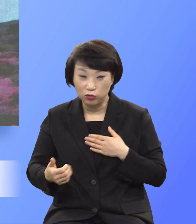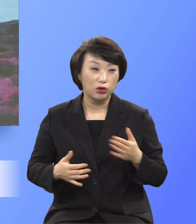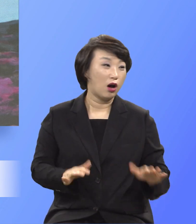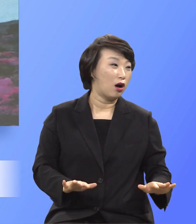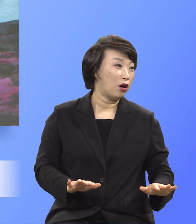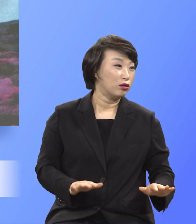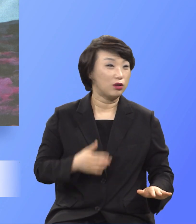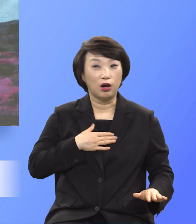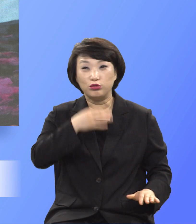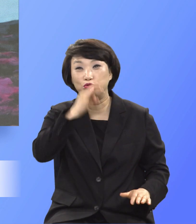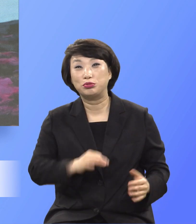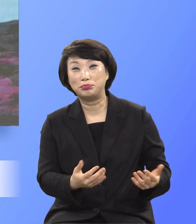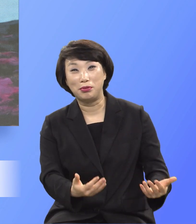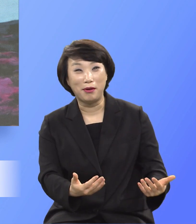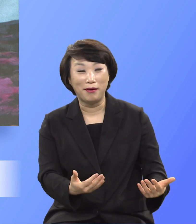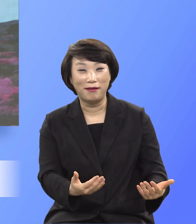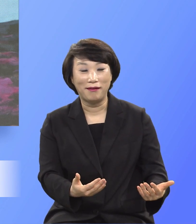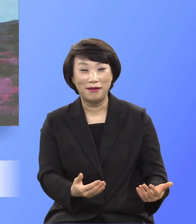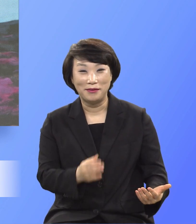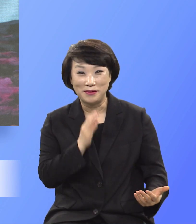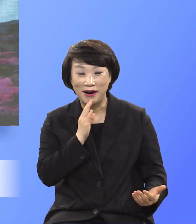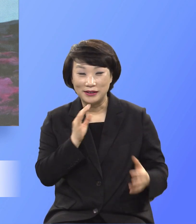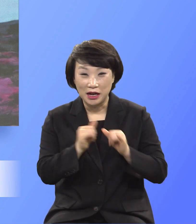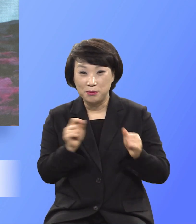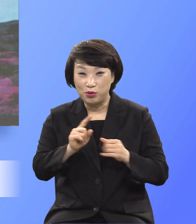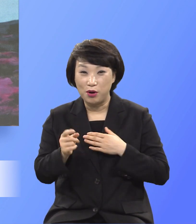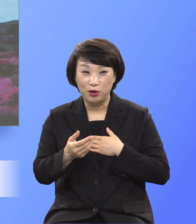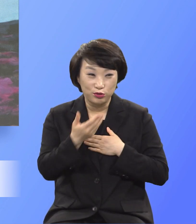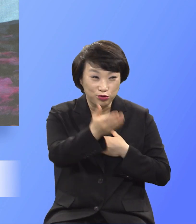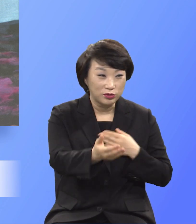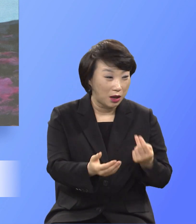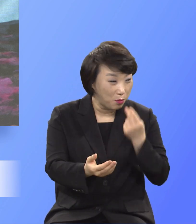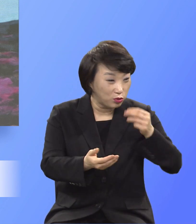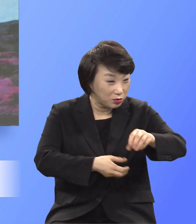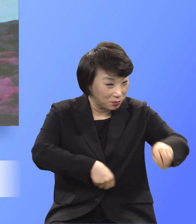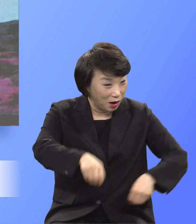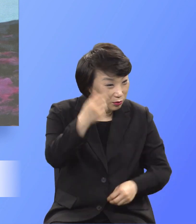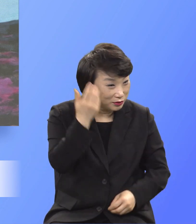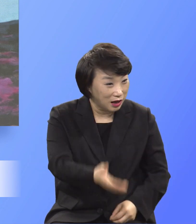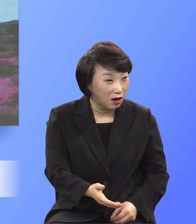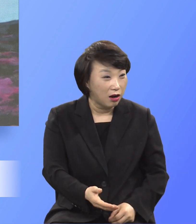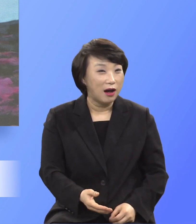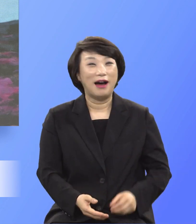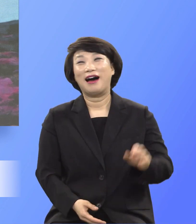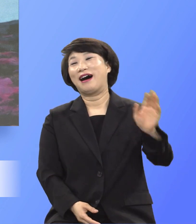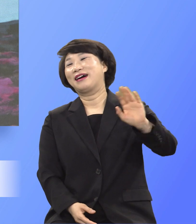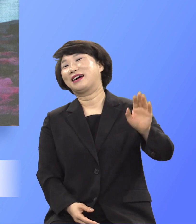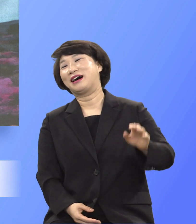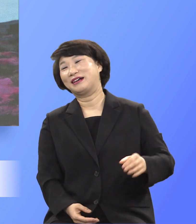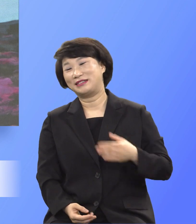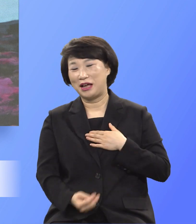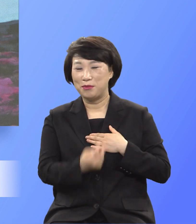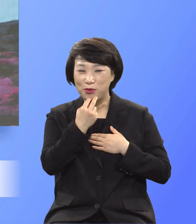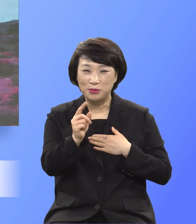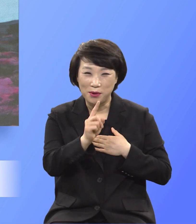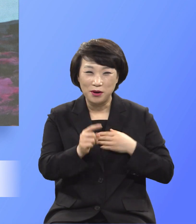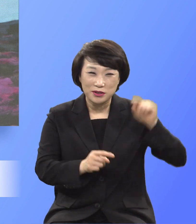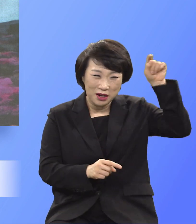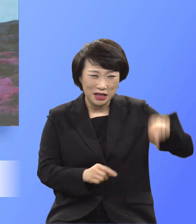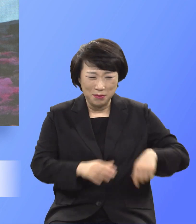유익하리요 사람이 무엇을 주고 제 목숨을 바꾸겠느냐 목숨은 천하보다도 큰 건데 오직